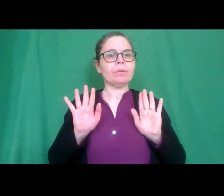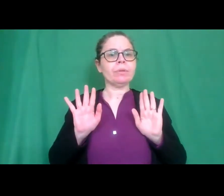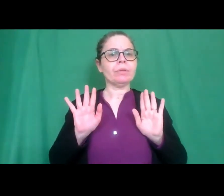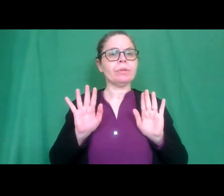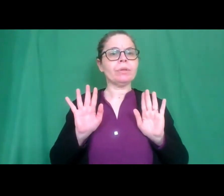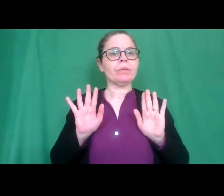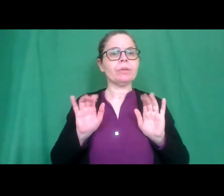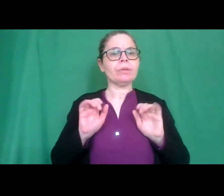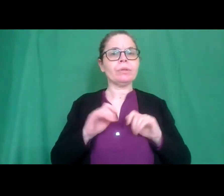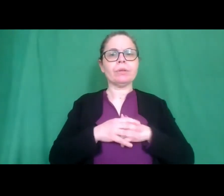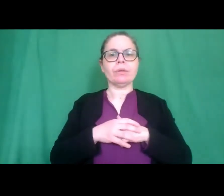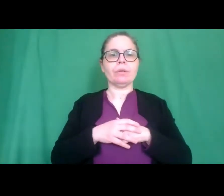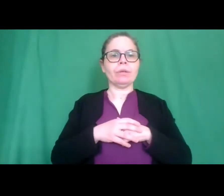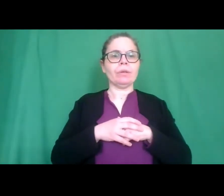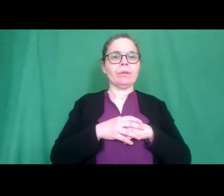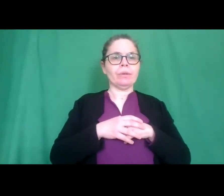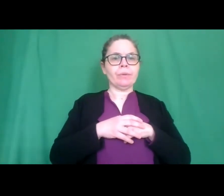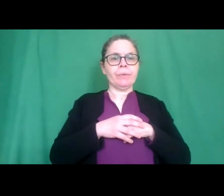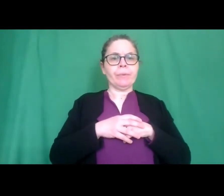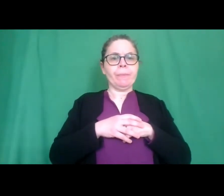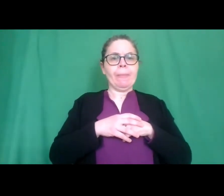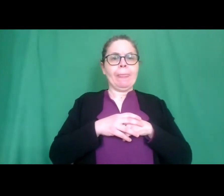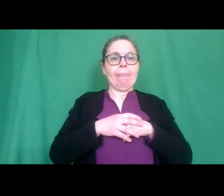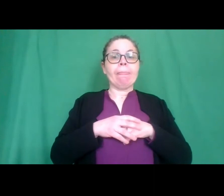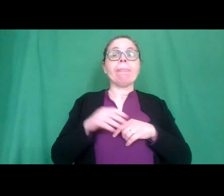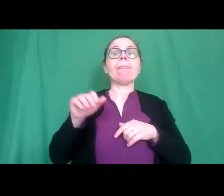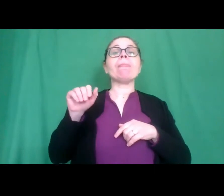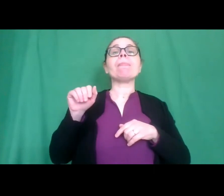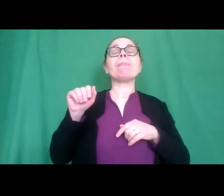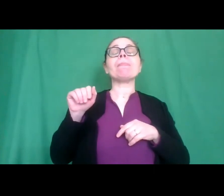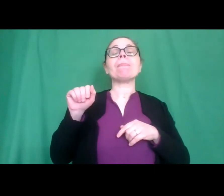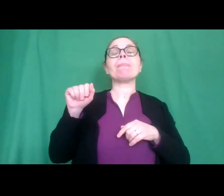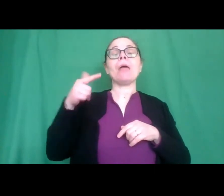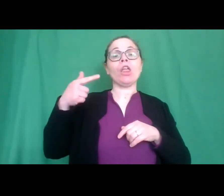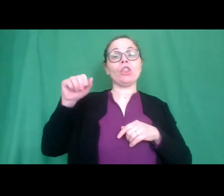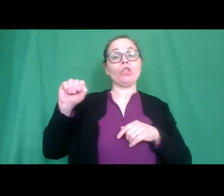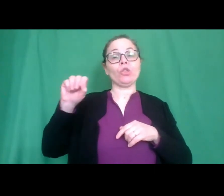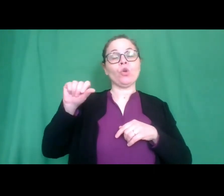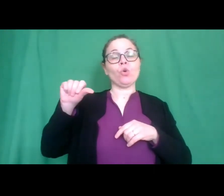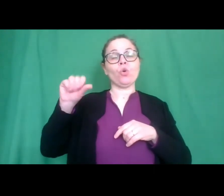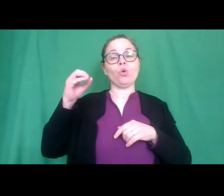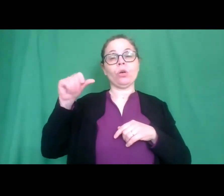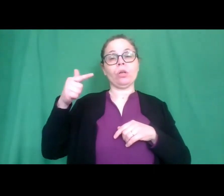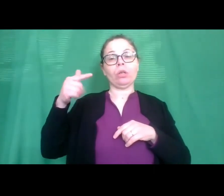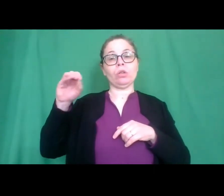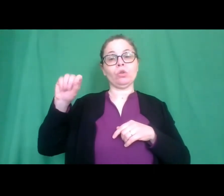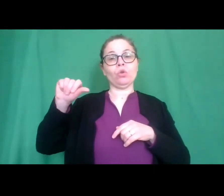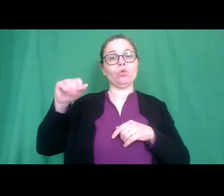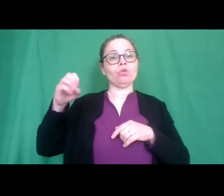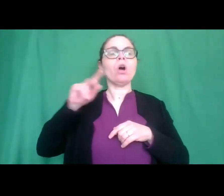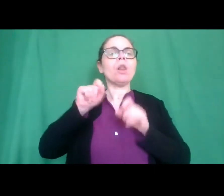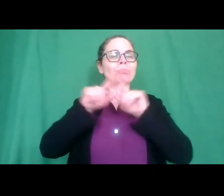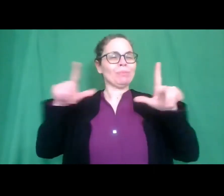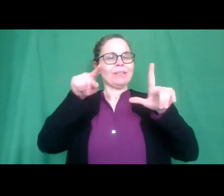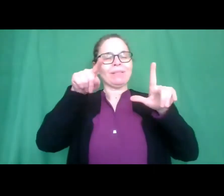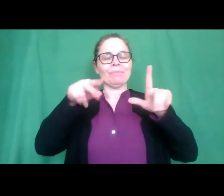no Annalisa Toson è con un altro account ma non ha il video e quindi non riesco a farla allora è la nostra scuola di Roma